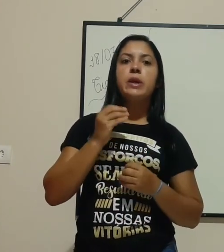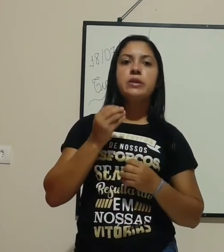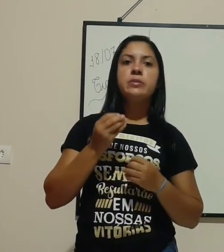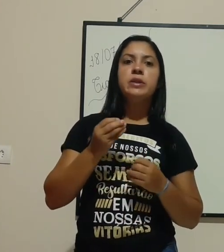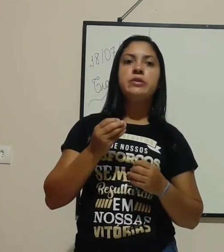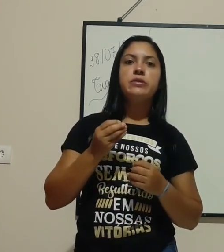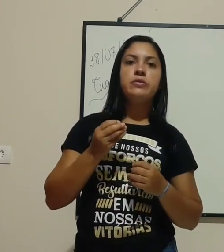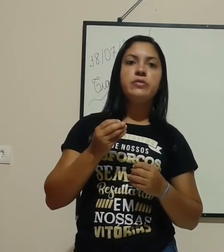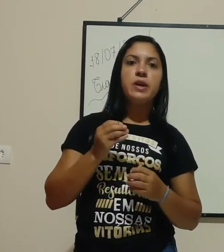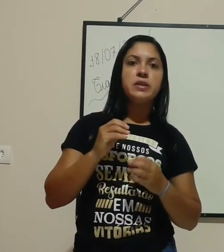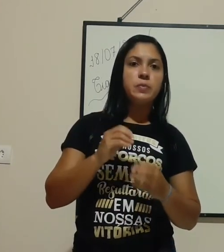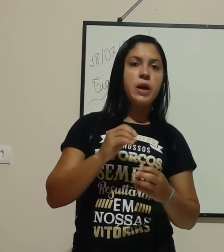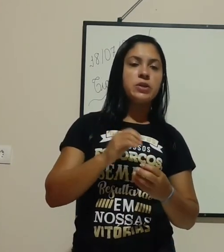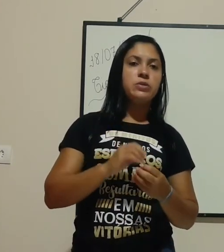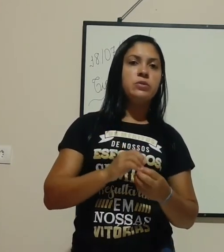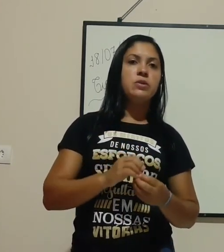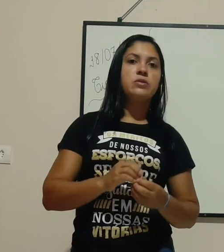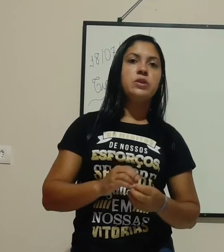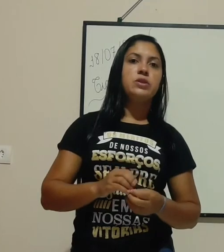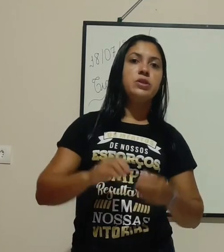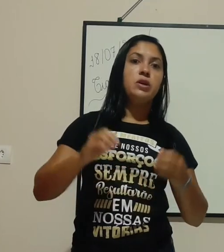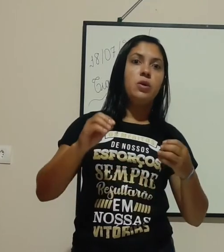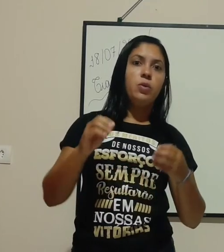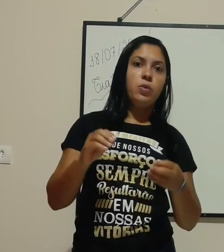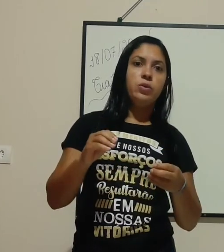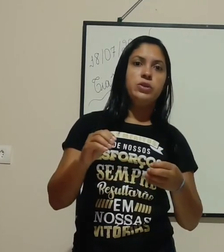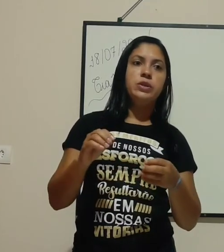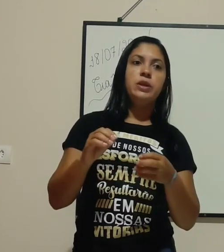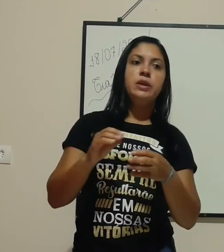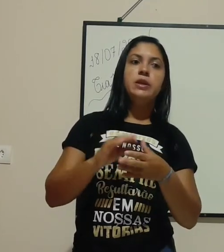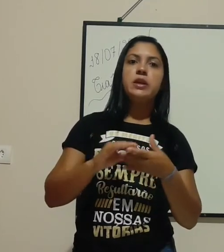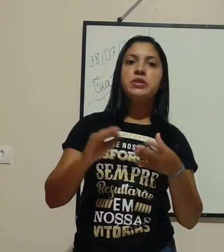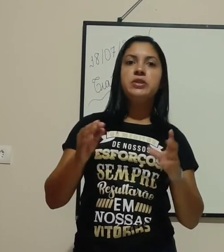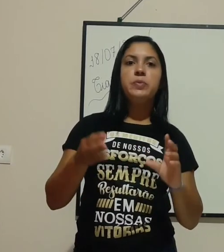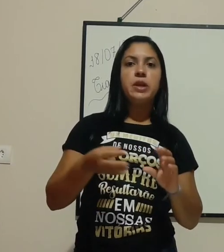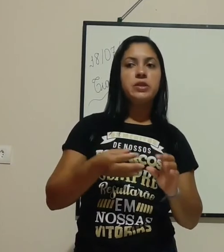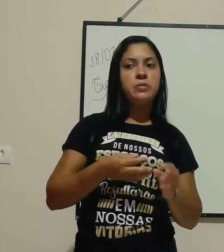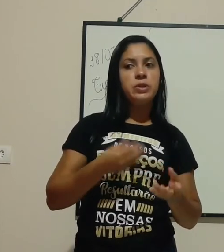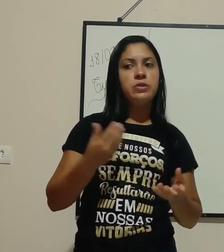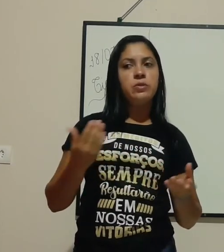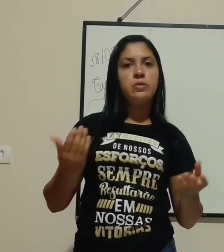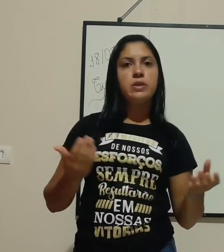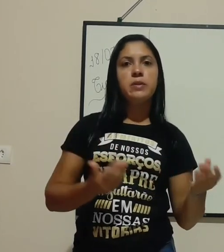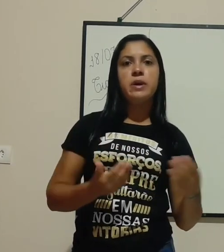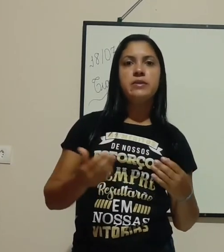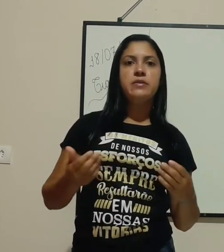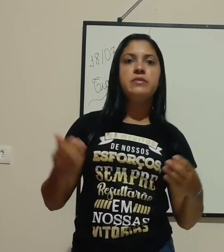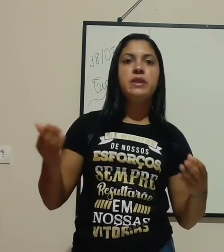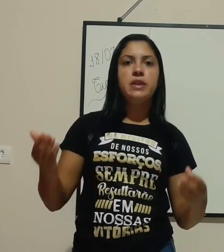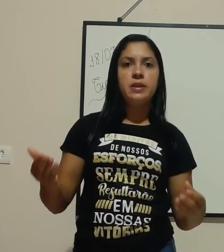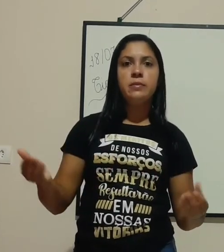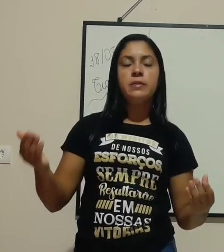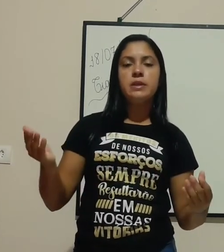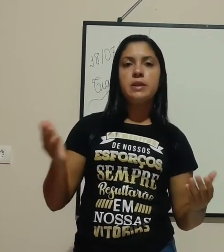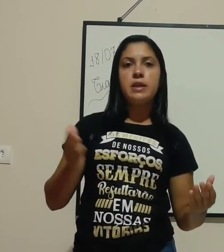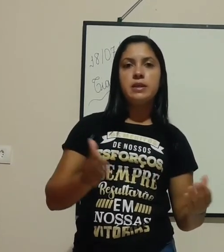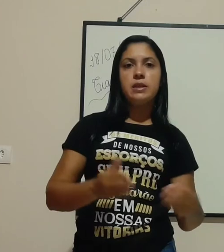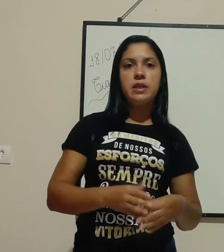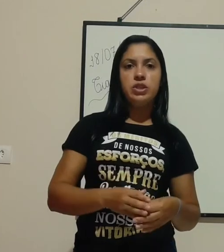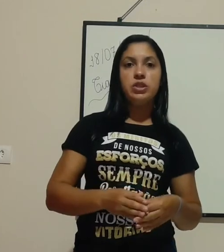praticamente faz parte do nosso dia a dia hoje. E que a gente praticamente não consegue mais viver sem essa energia.